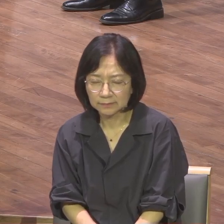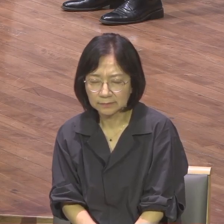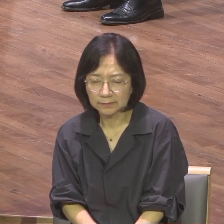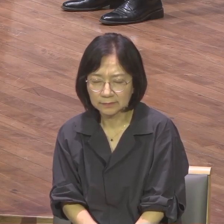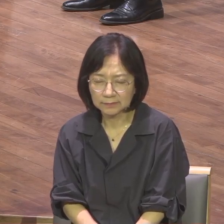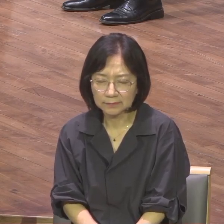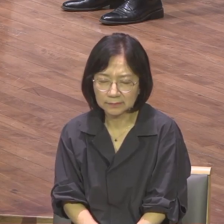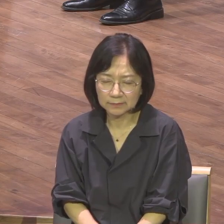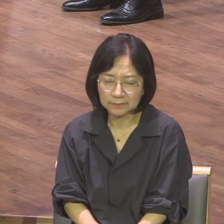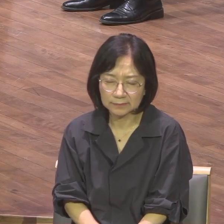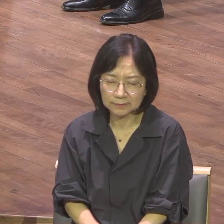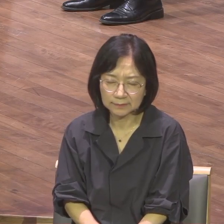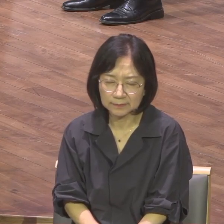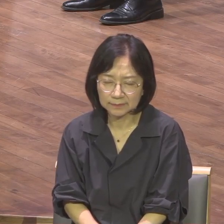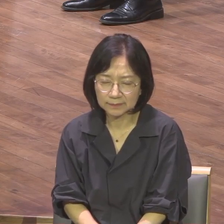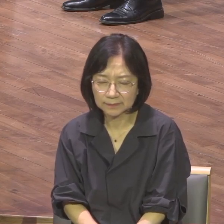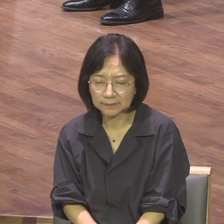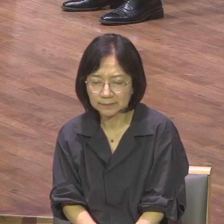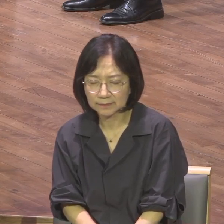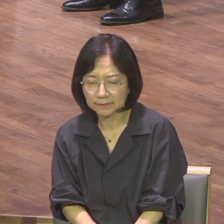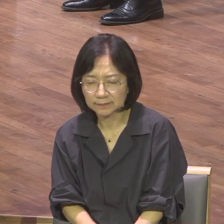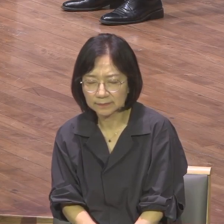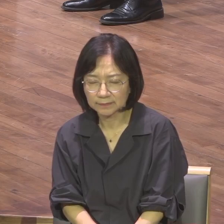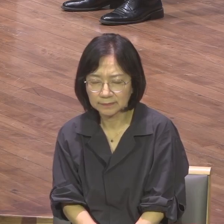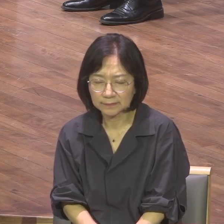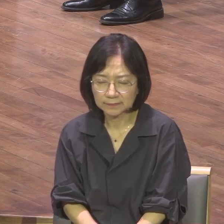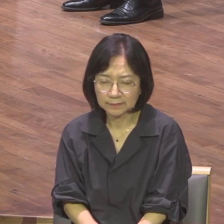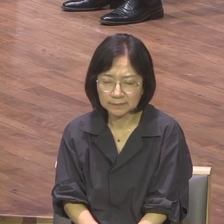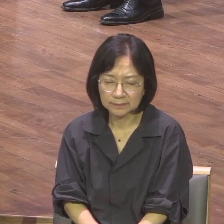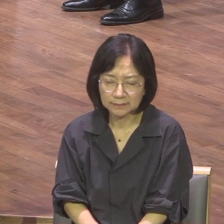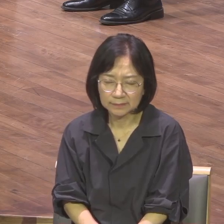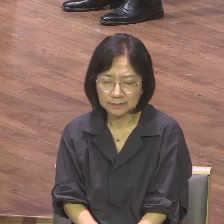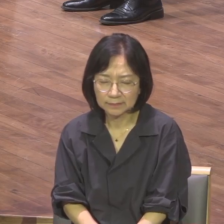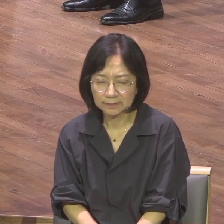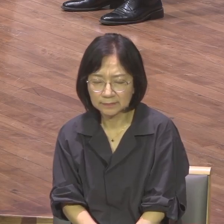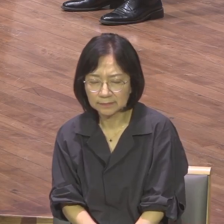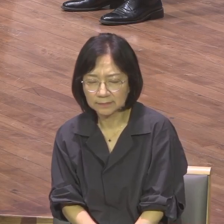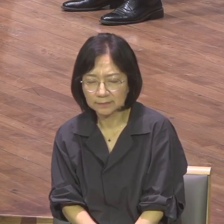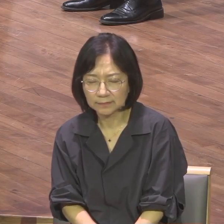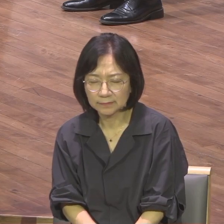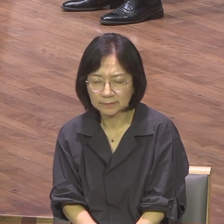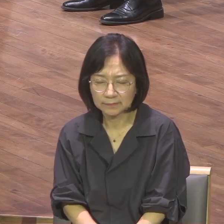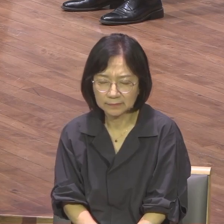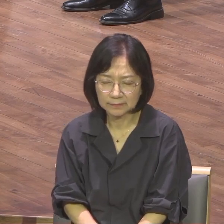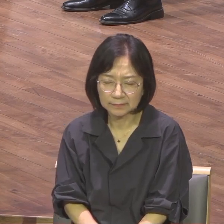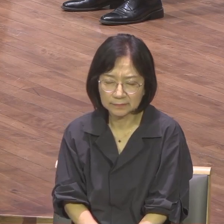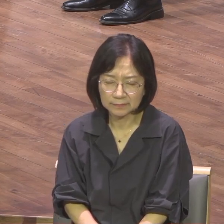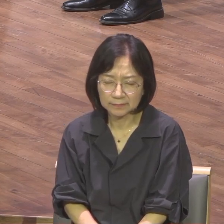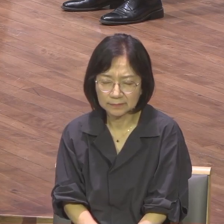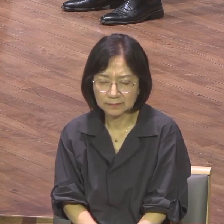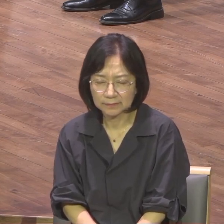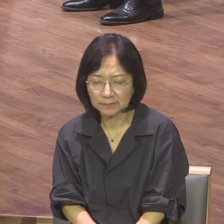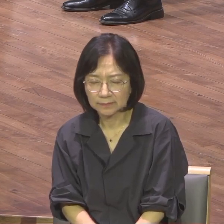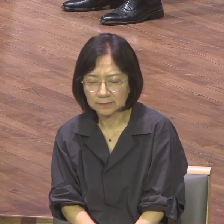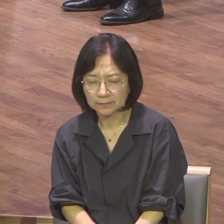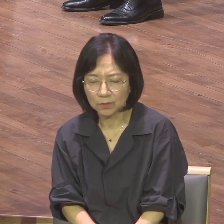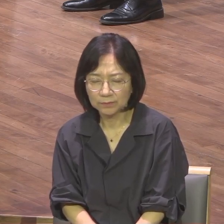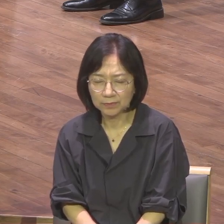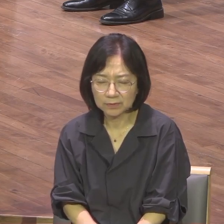나의 전문성과 나의 미래가 오직 전도와 성교와 영원군에 쓰임받는 구속사에 은약